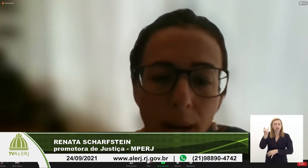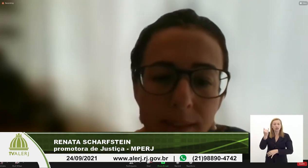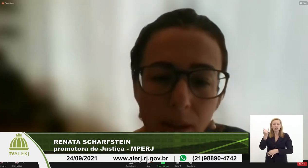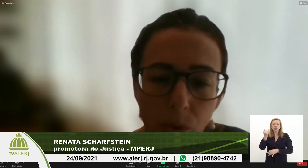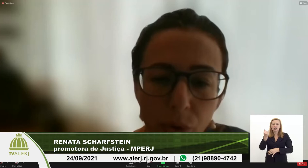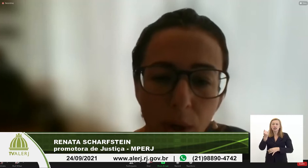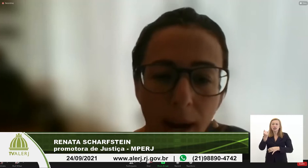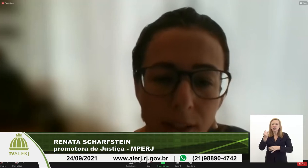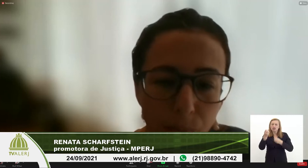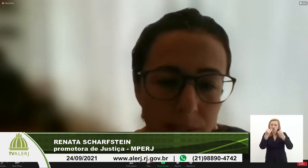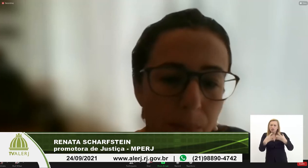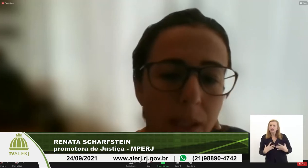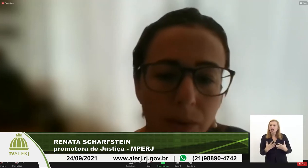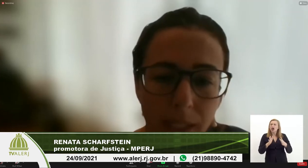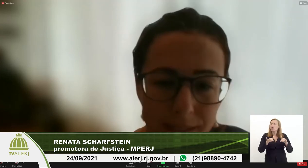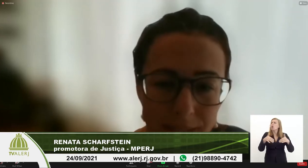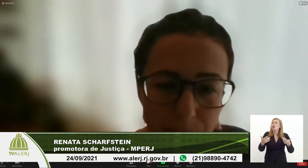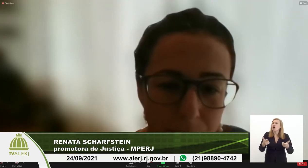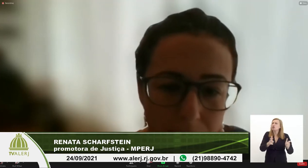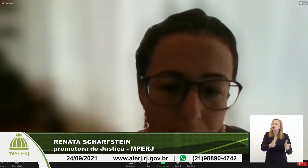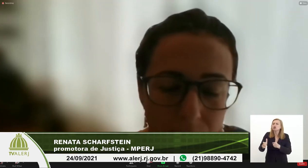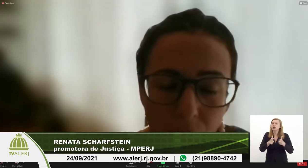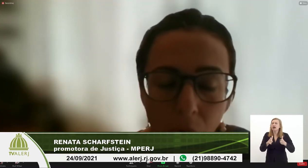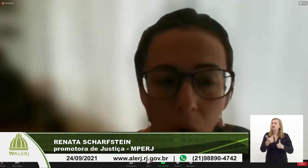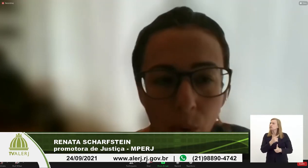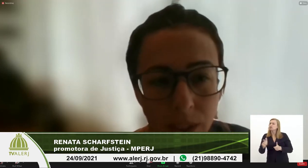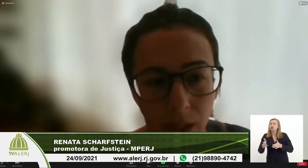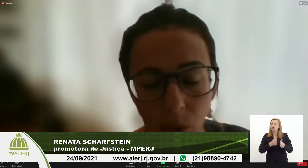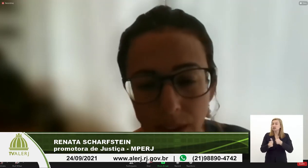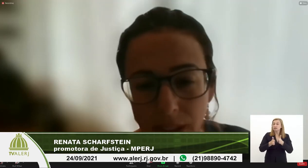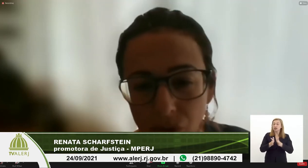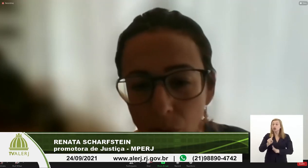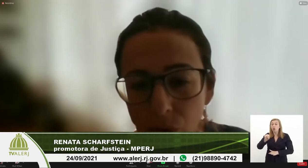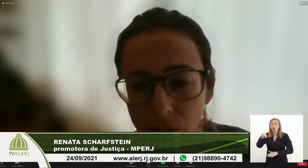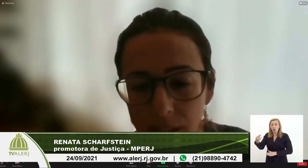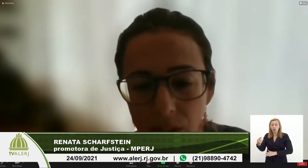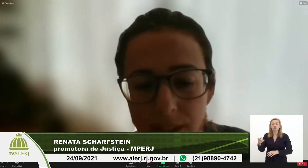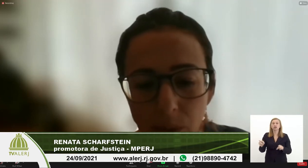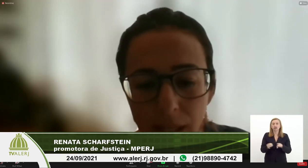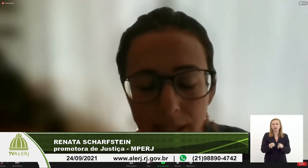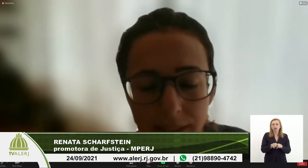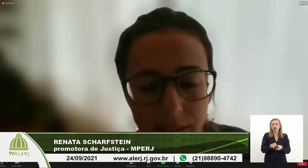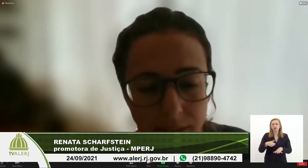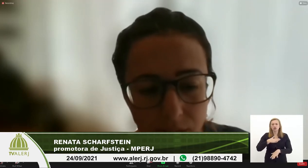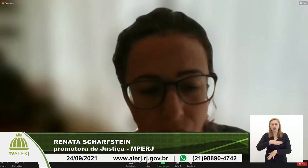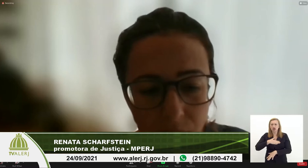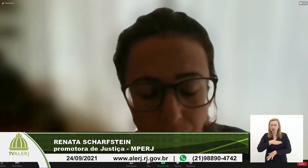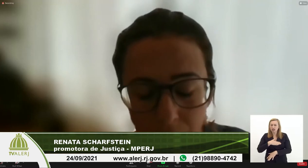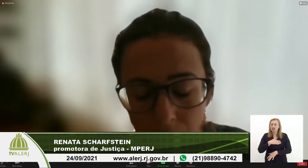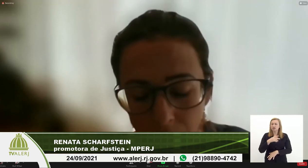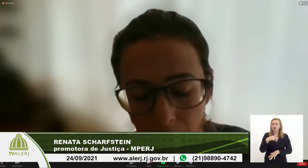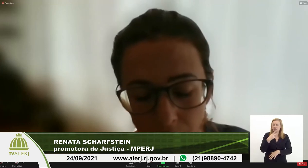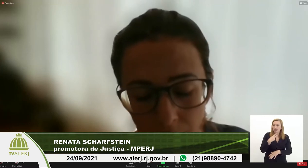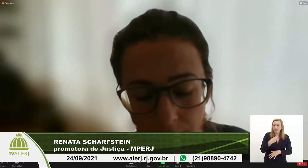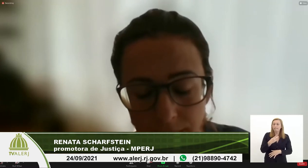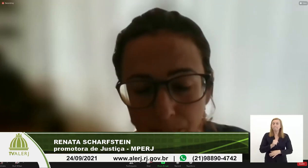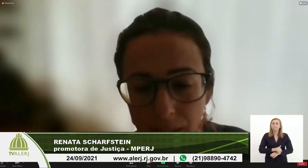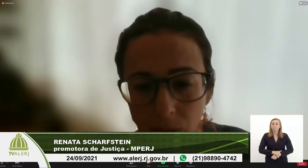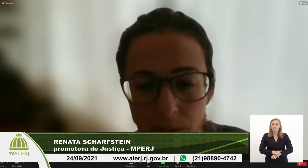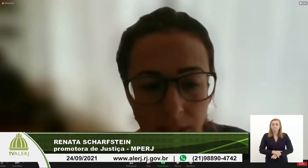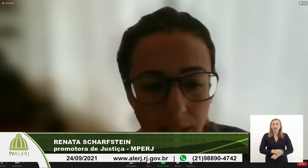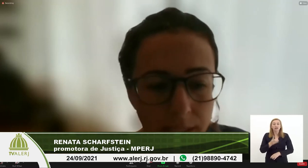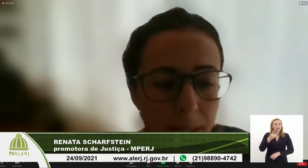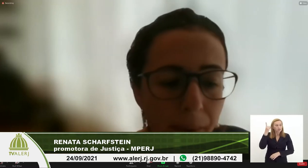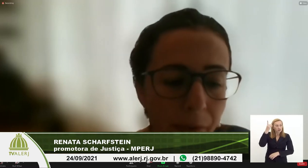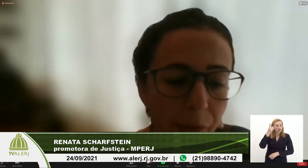quais são os locais por exemplo que não tem acessibilidade outra questão que eu gostaria de ressaltar que essa iniciativa da